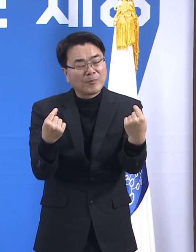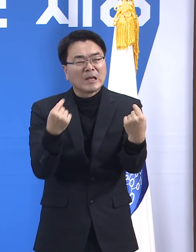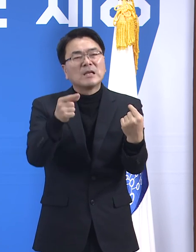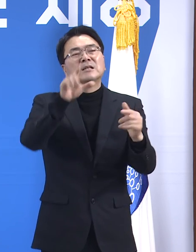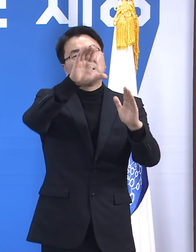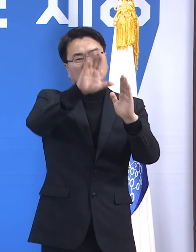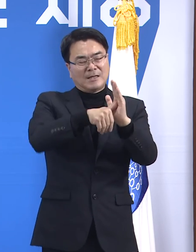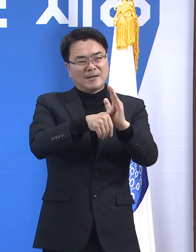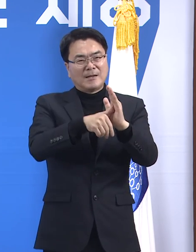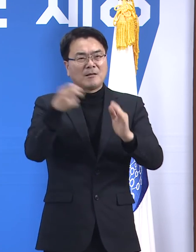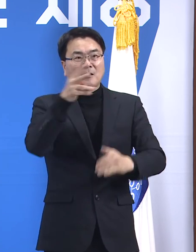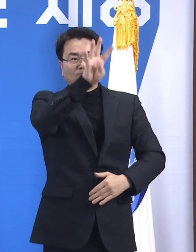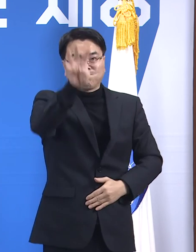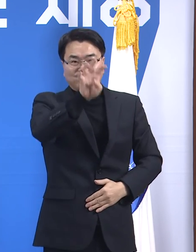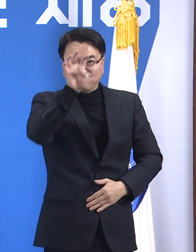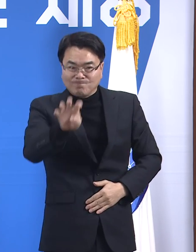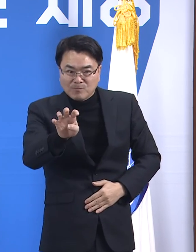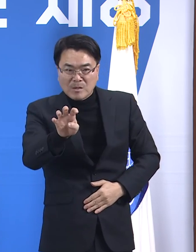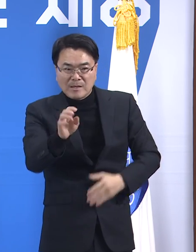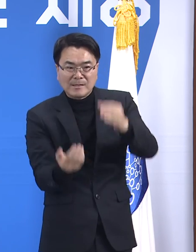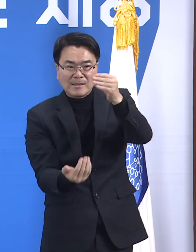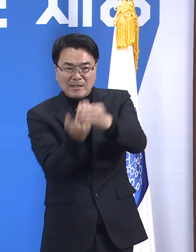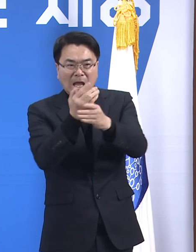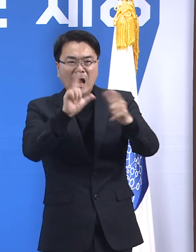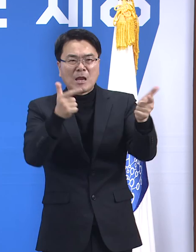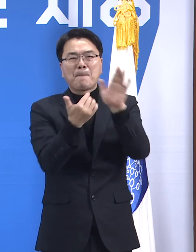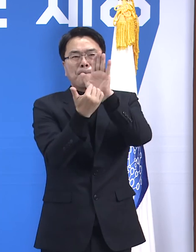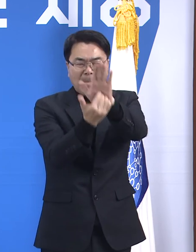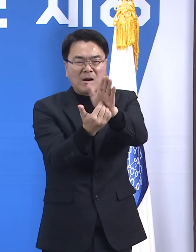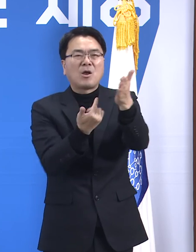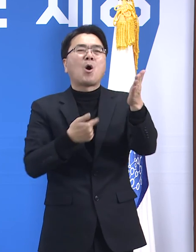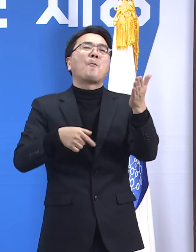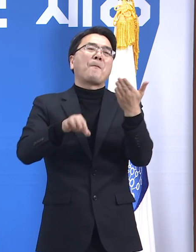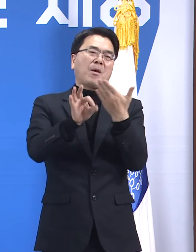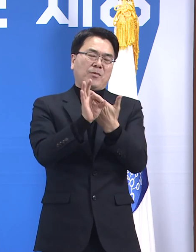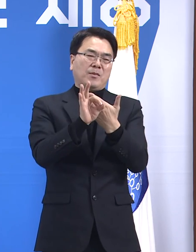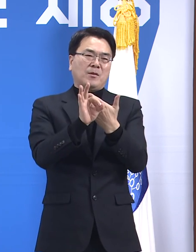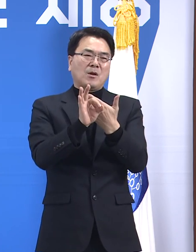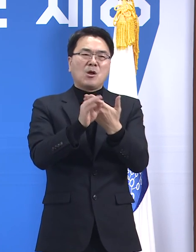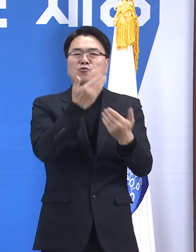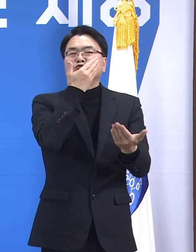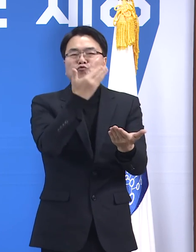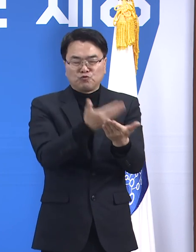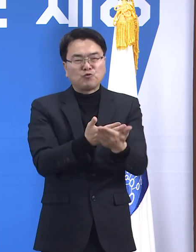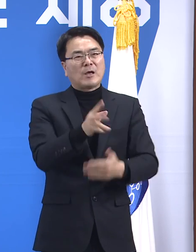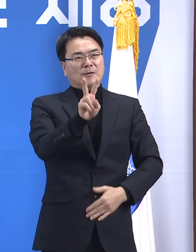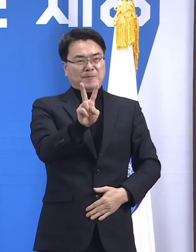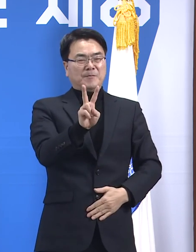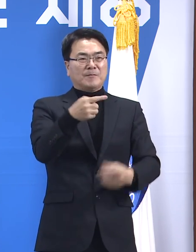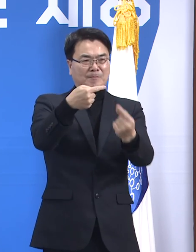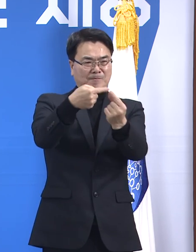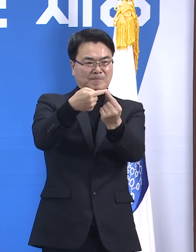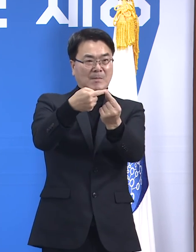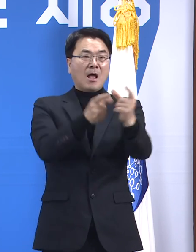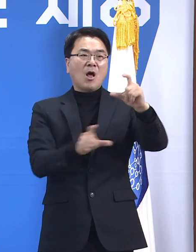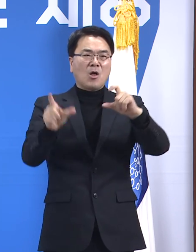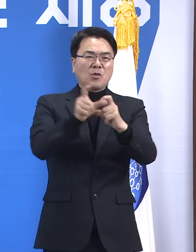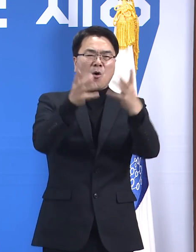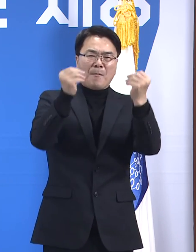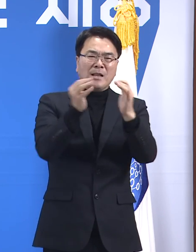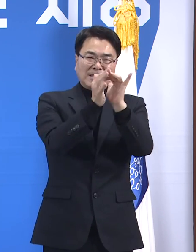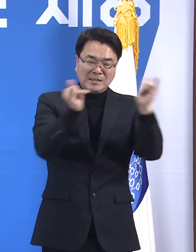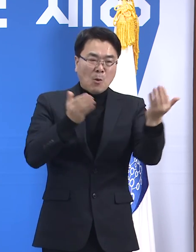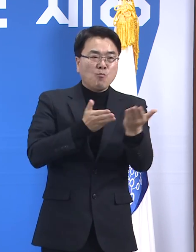상황을 되풀이하지 않으려면 크게 두 가지 전략이 필요합니다. 하나는 더 많은 의료자원을